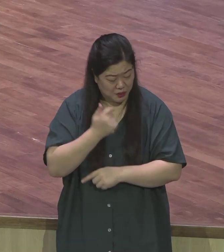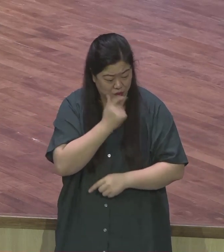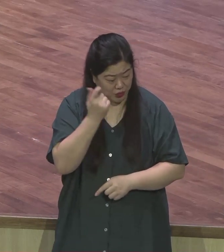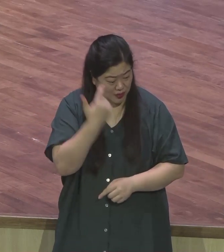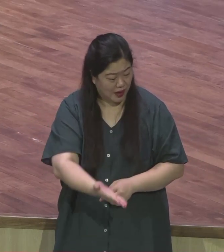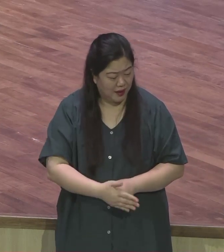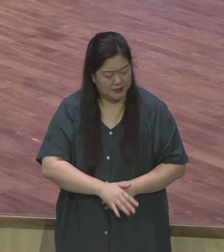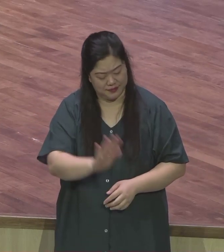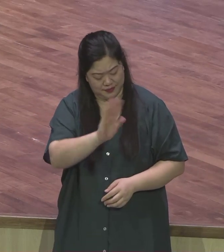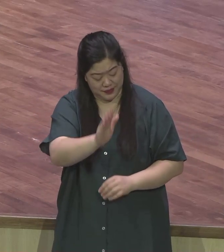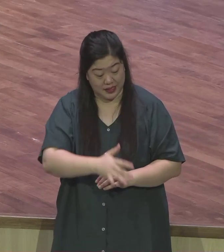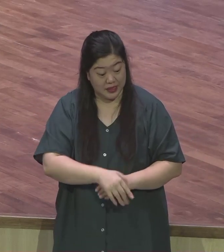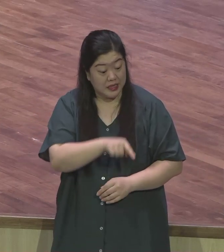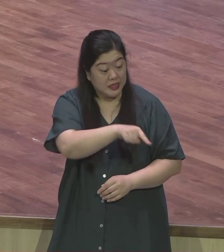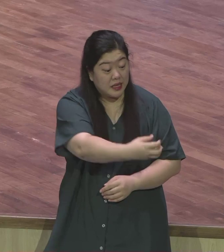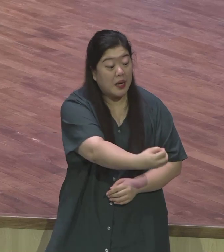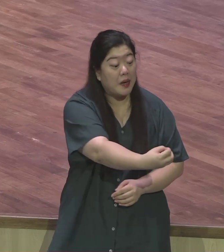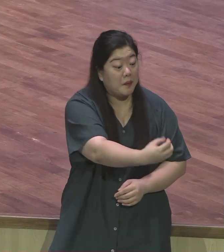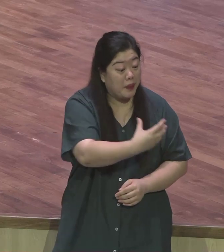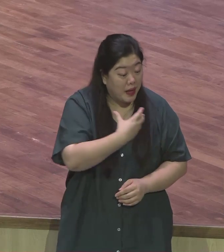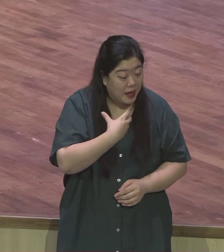내 말이 내게 응하는 여부를 보리라